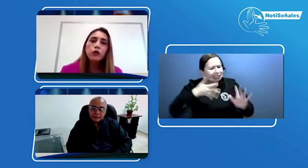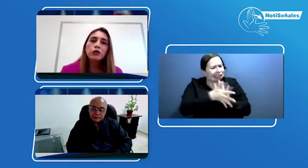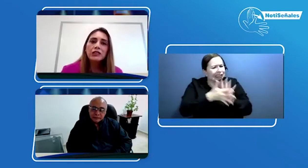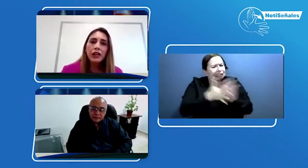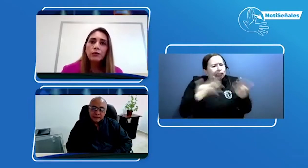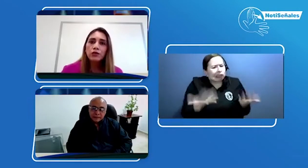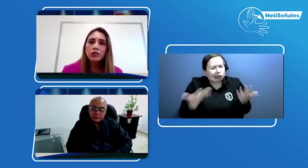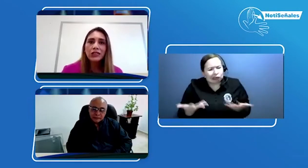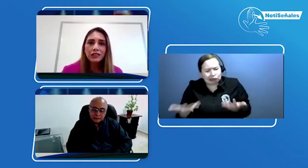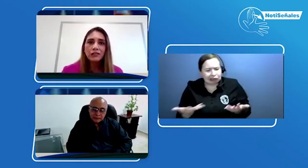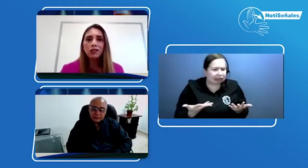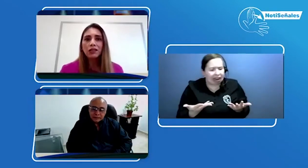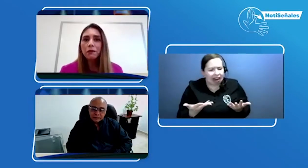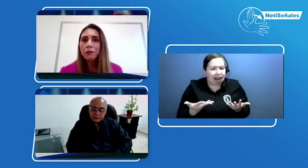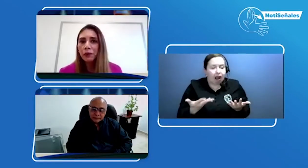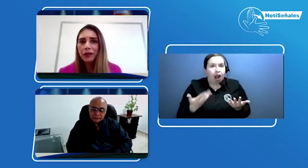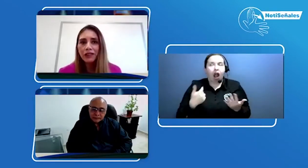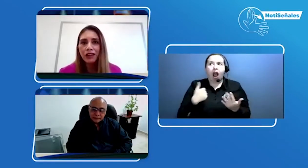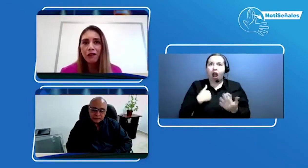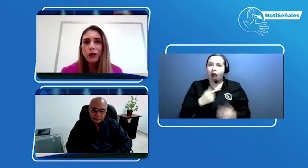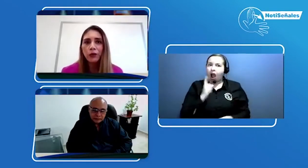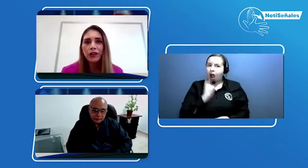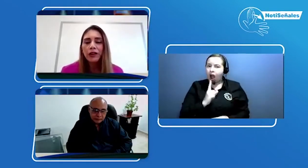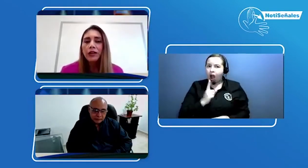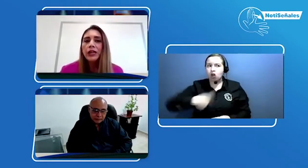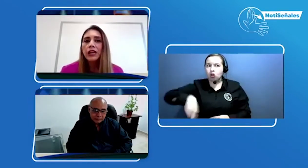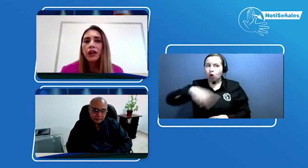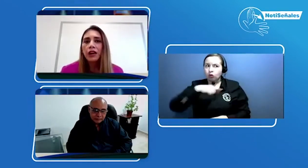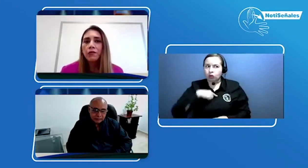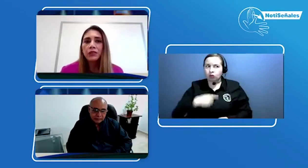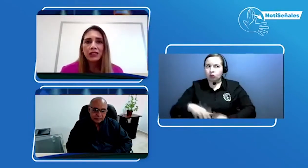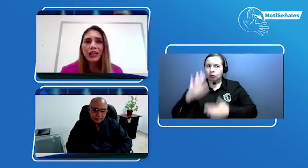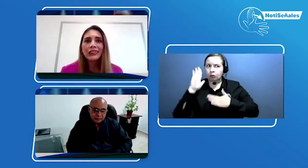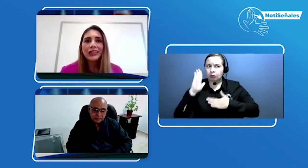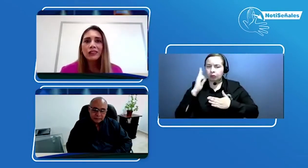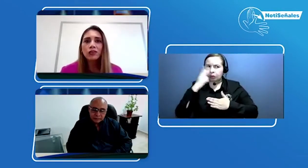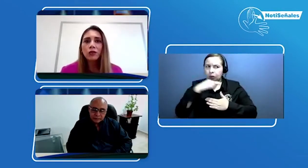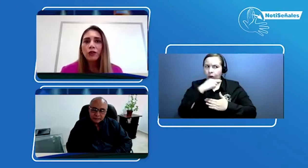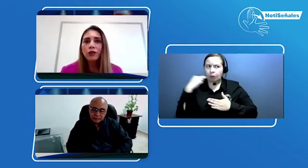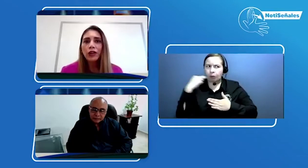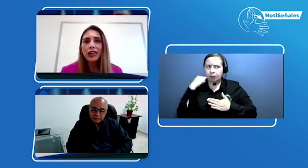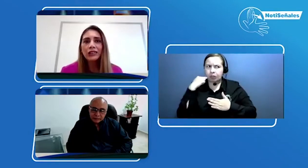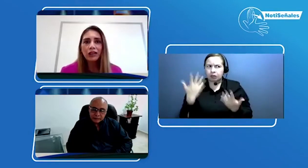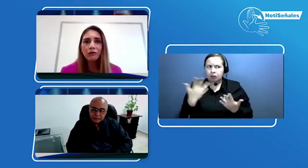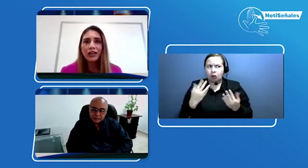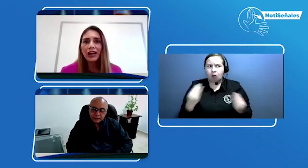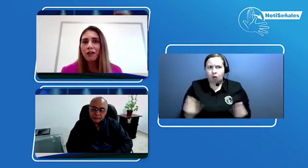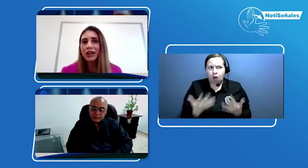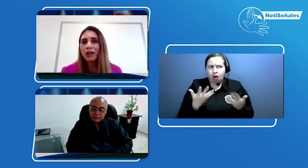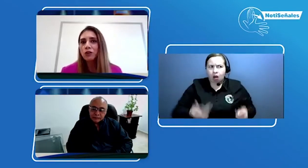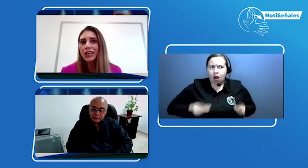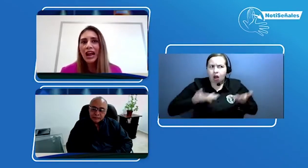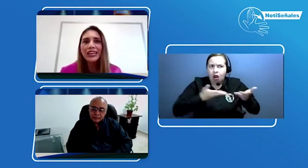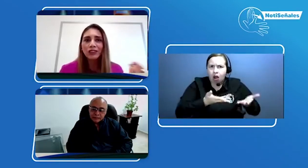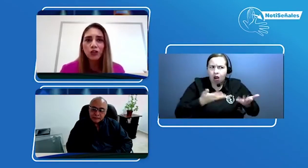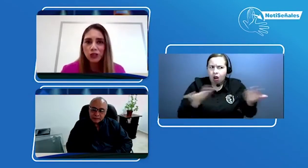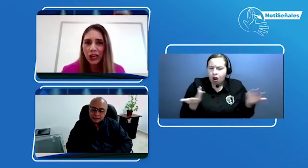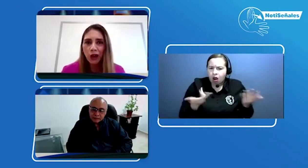Entonces dijimos, si esa es nuestra promesa de valor, pues qué tanto es una cosa anecdótica o